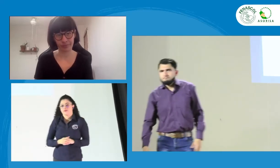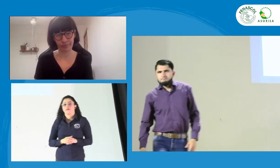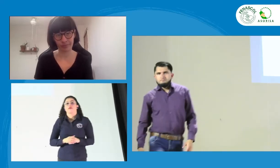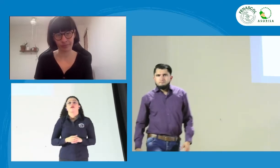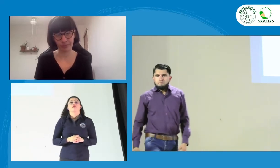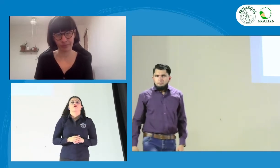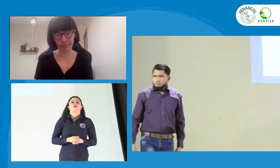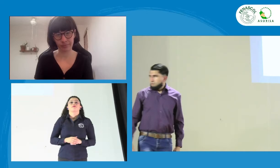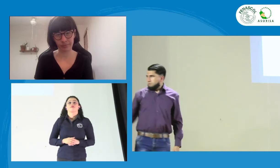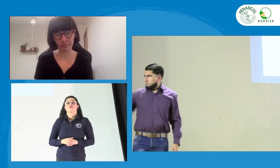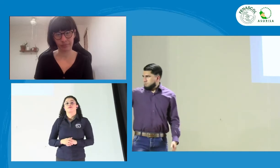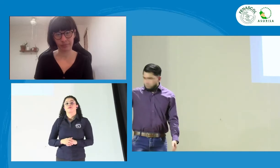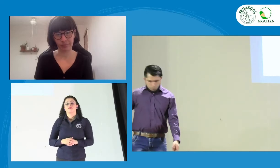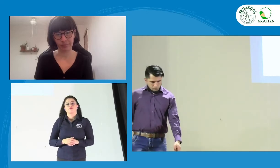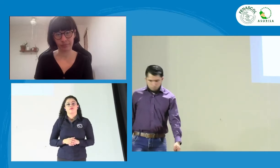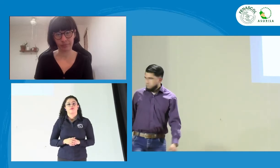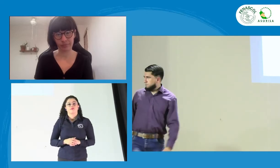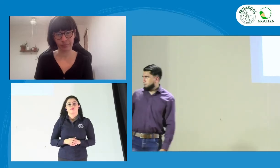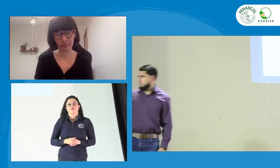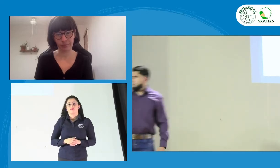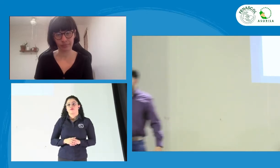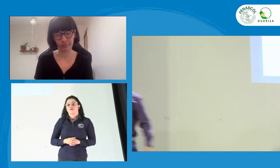pregunta acá en el auditorio.